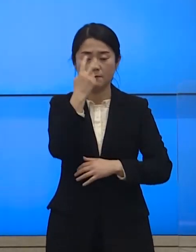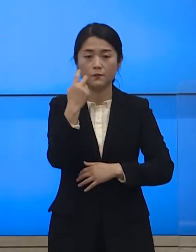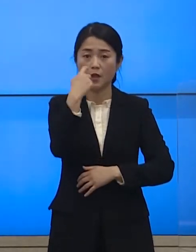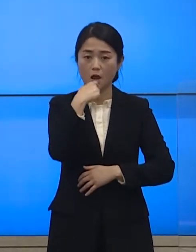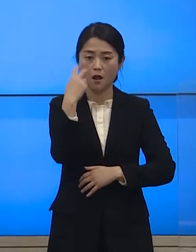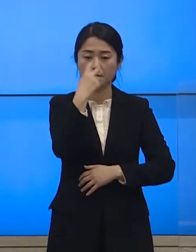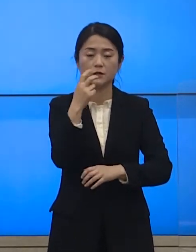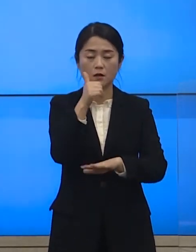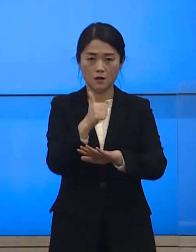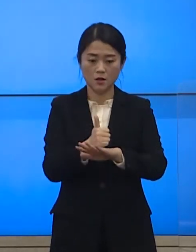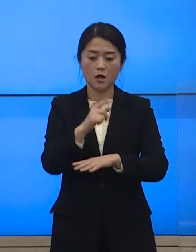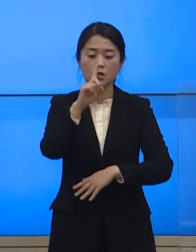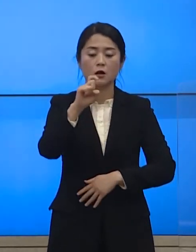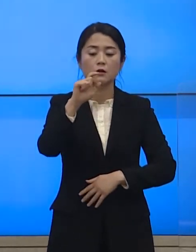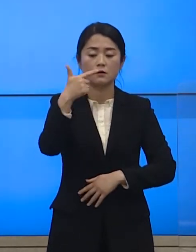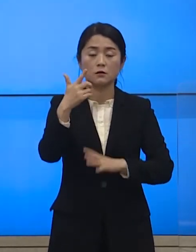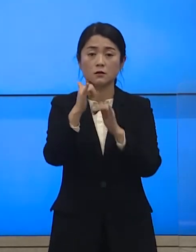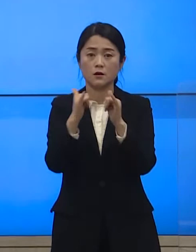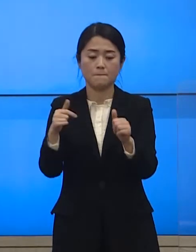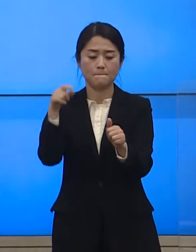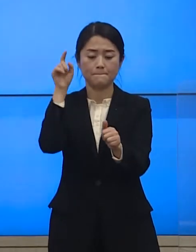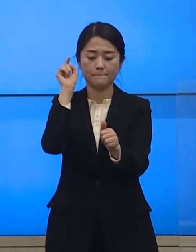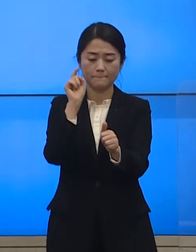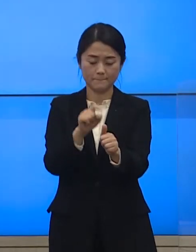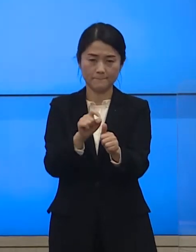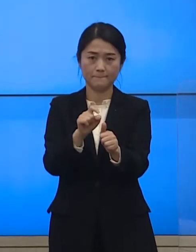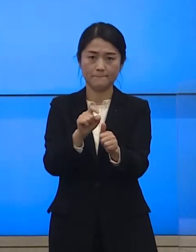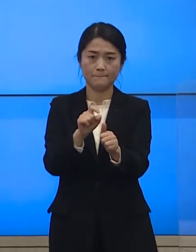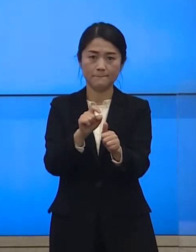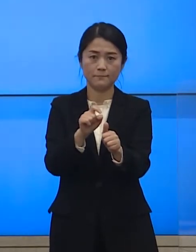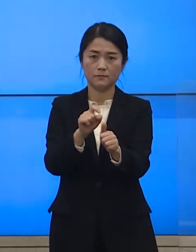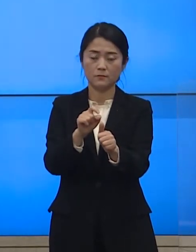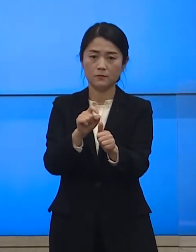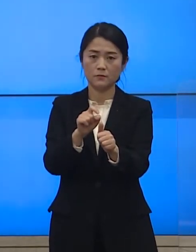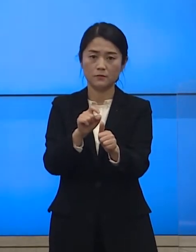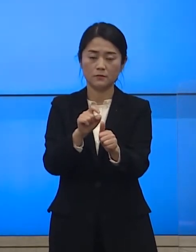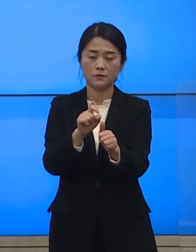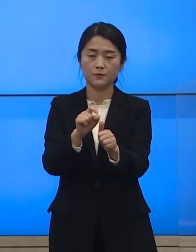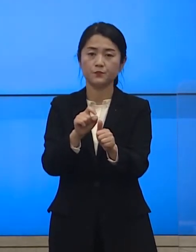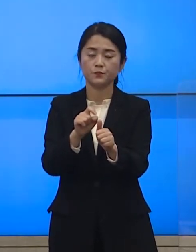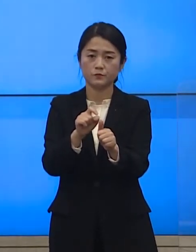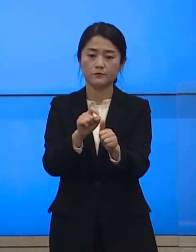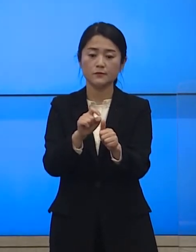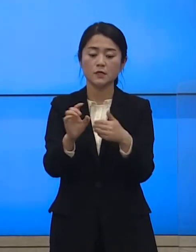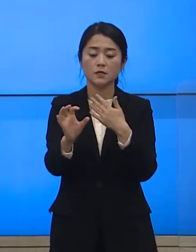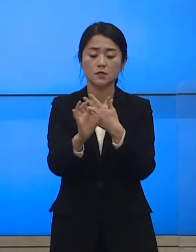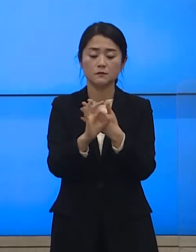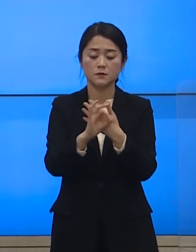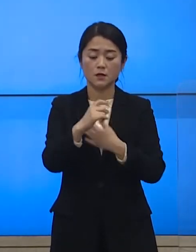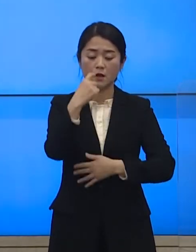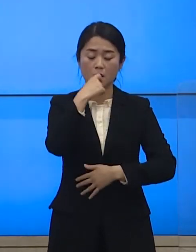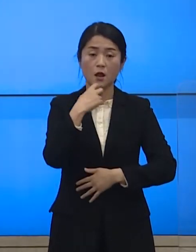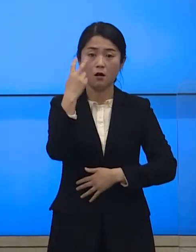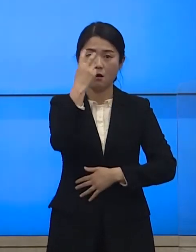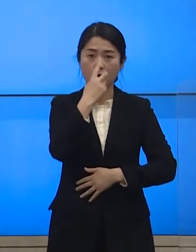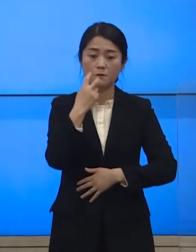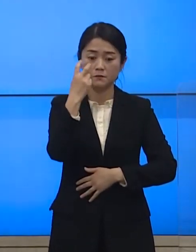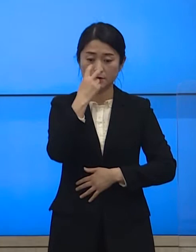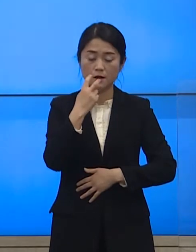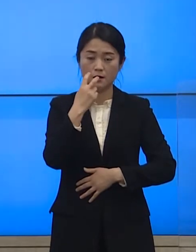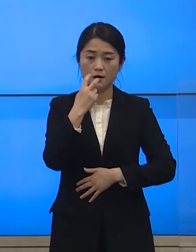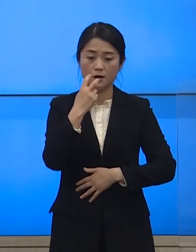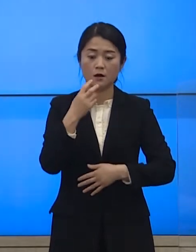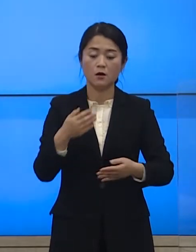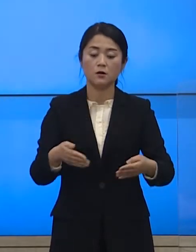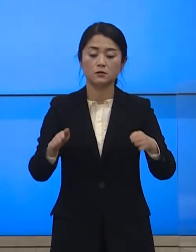16명이 양성판장을 받았으며 임시선별검사소의